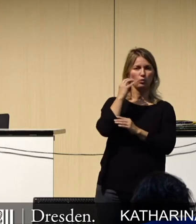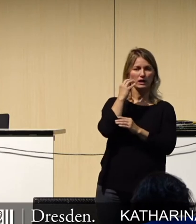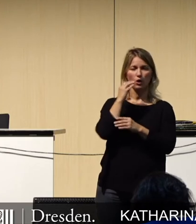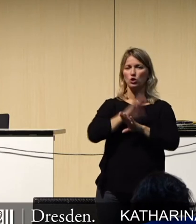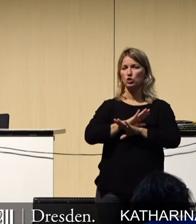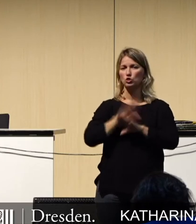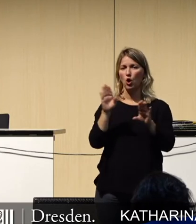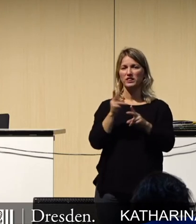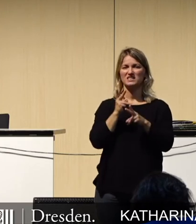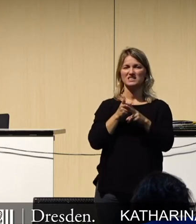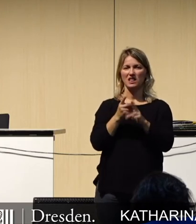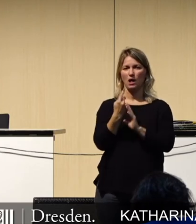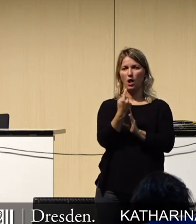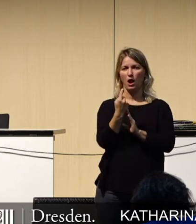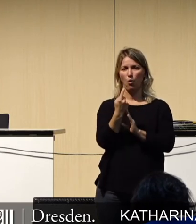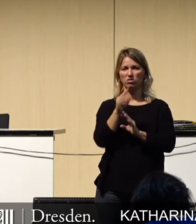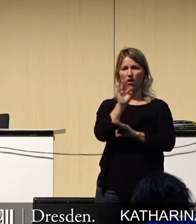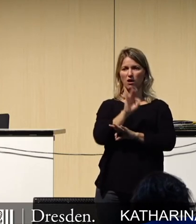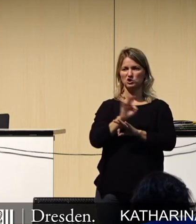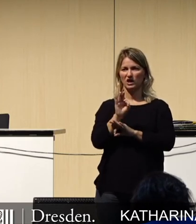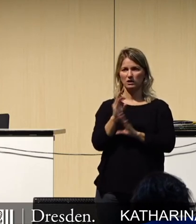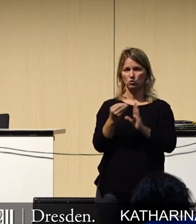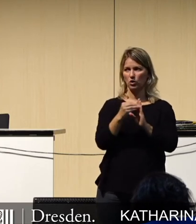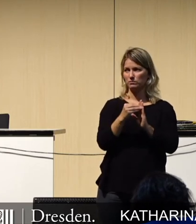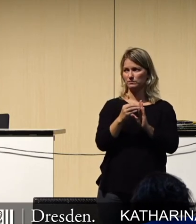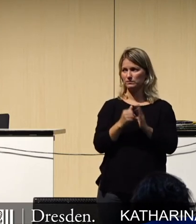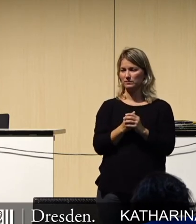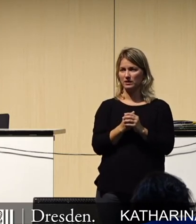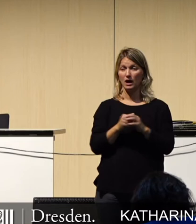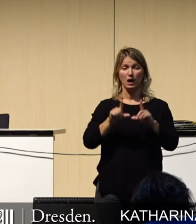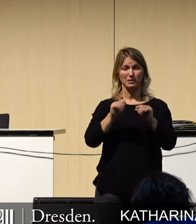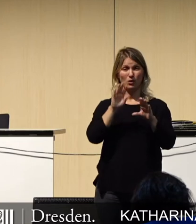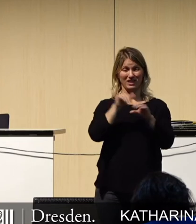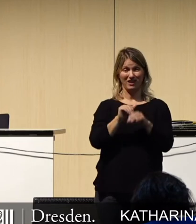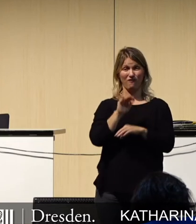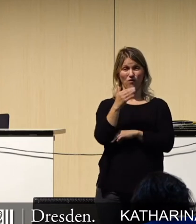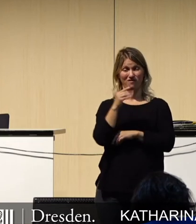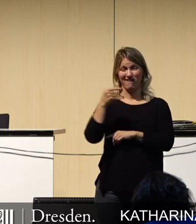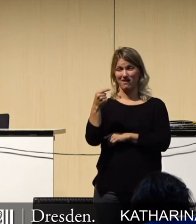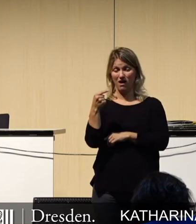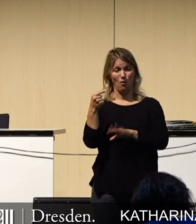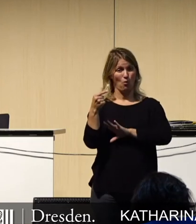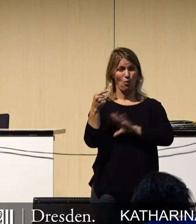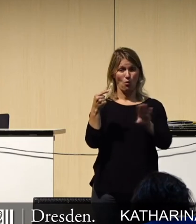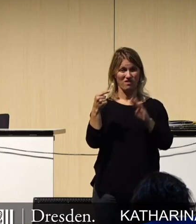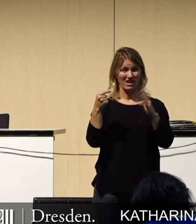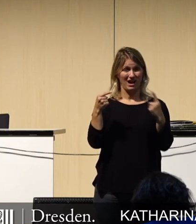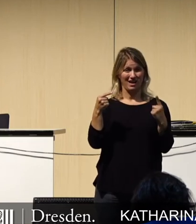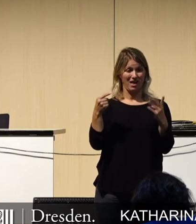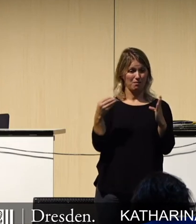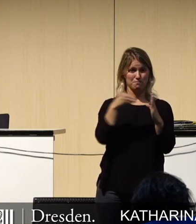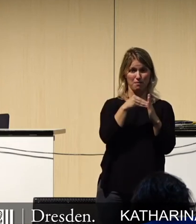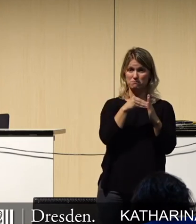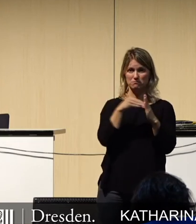-Standalone Architecture. Das bedeutet, 5G kann nicht ohne das 4G-Netzwerk überhaupt